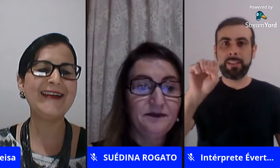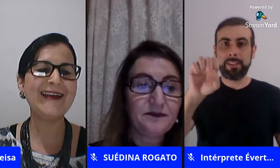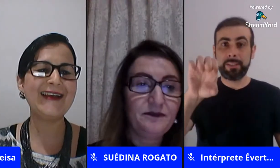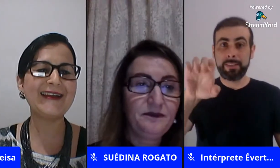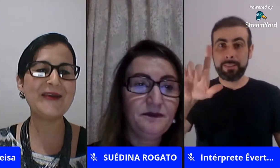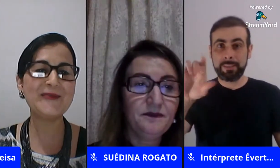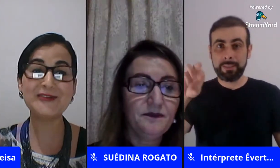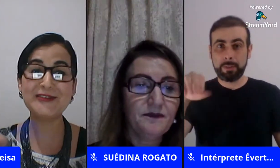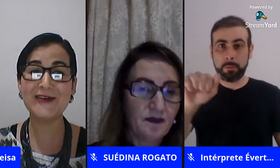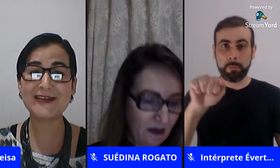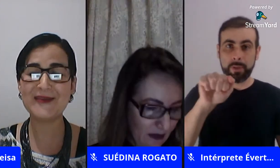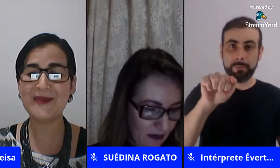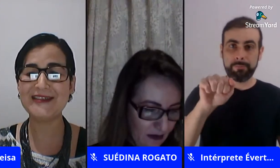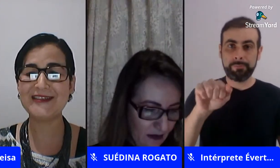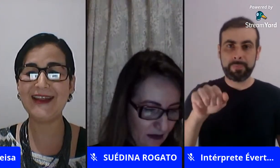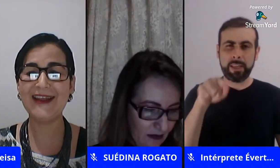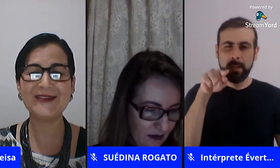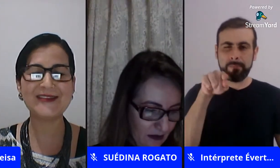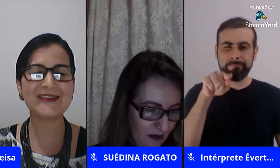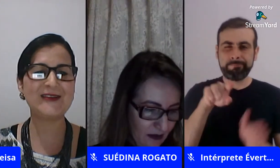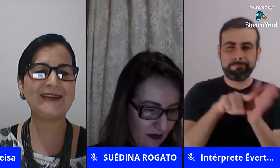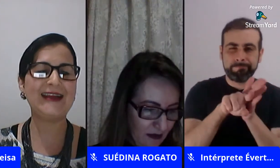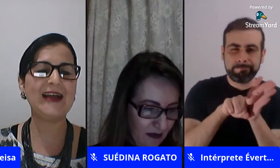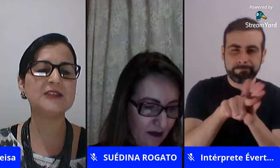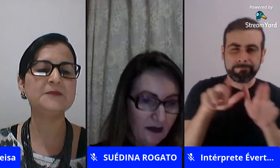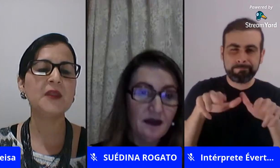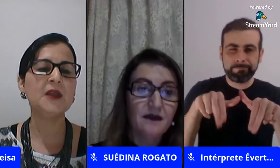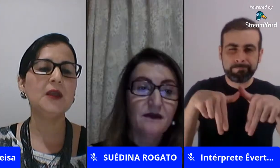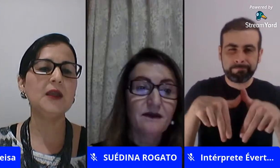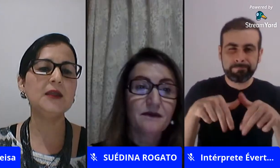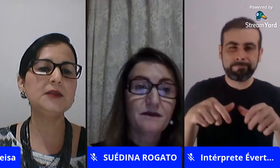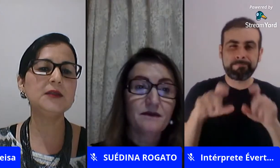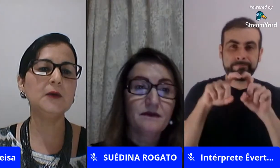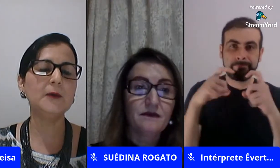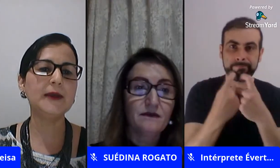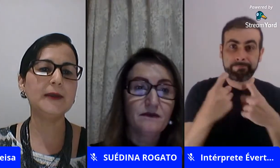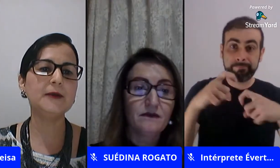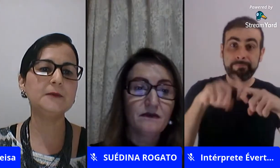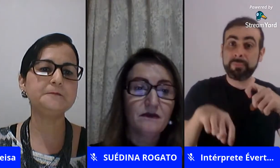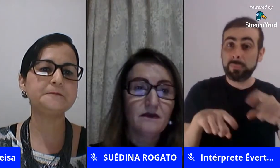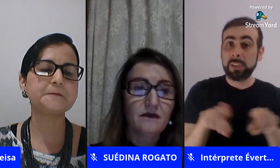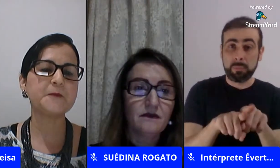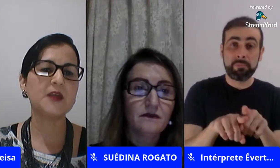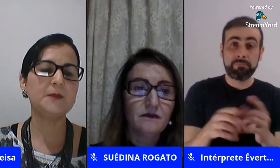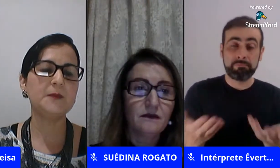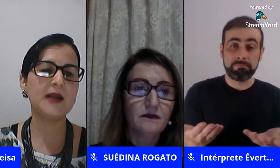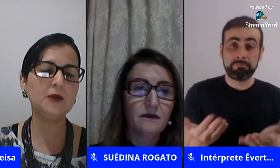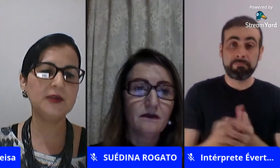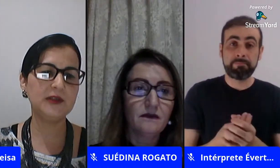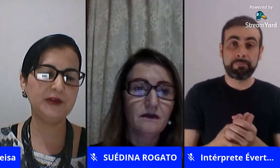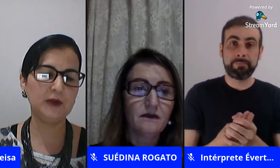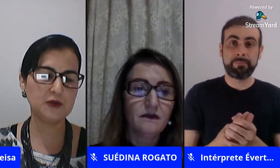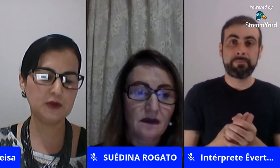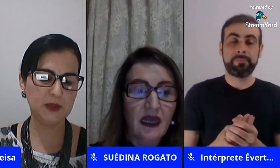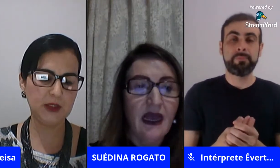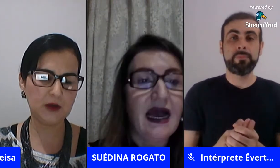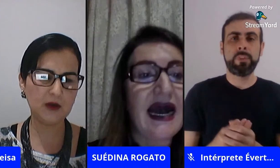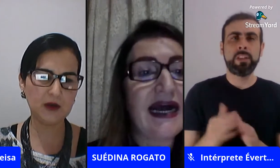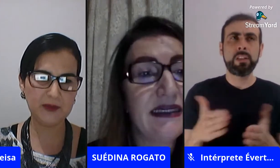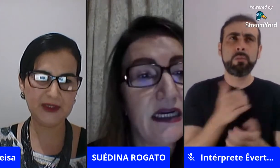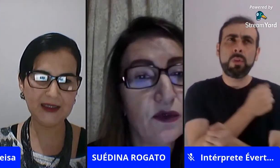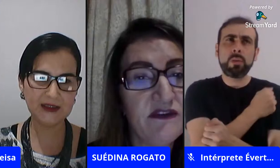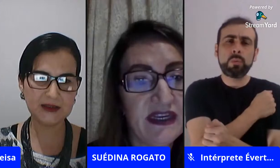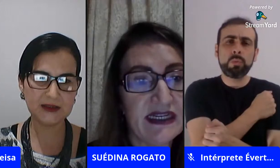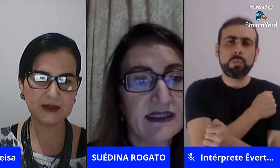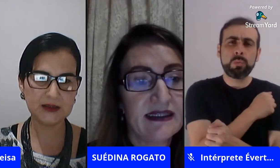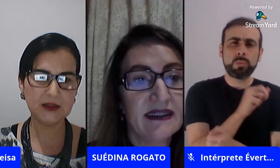aí ela é uma estudiosa também de gênero sexualidade então é a aluna que falou sobre